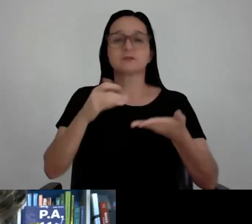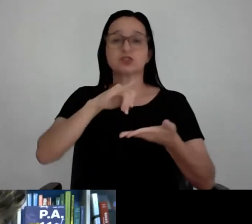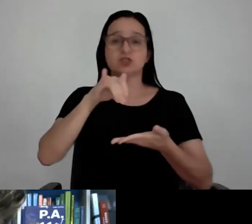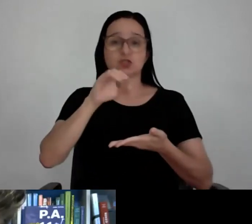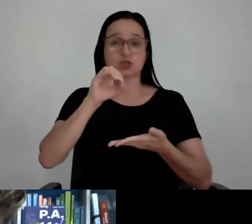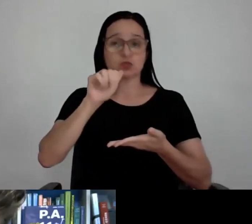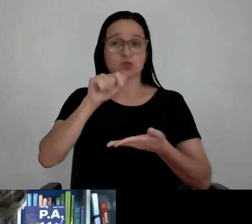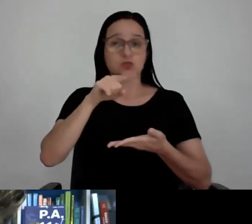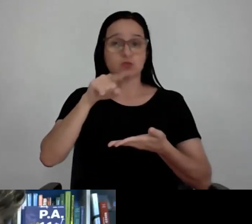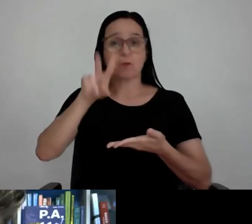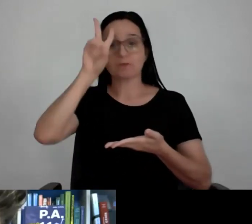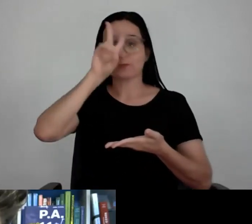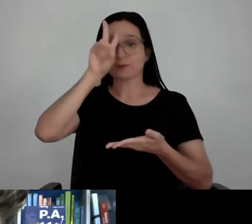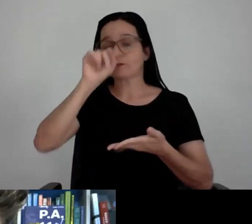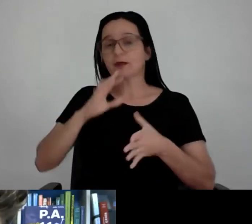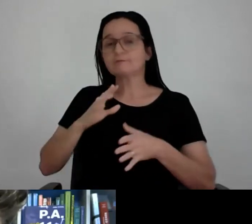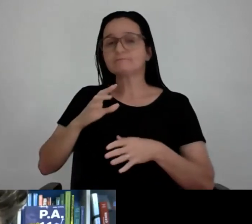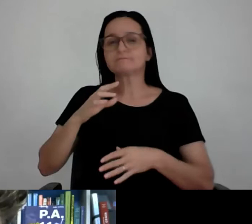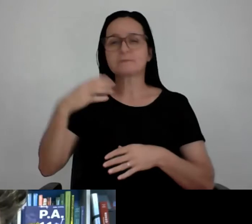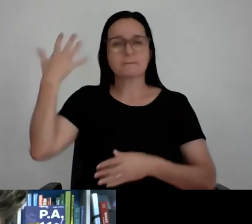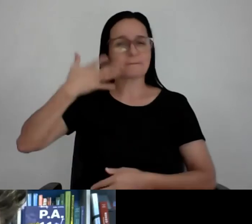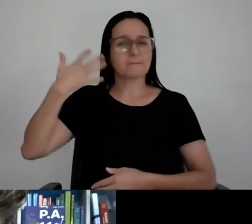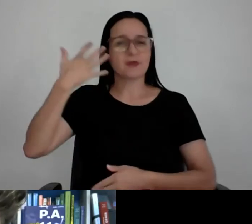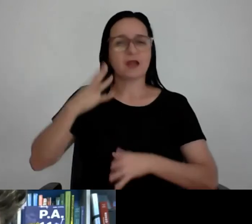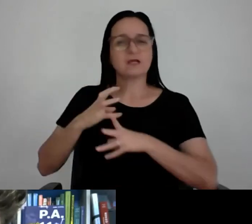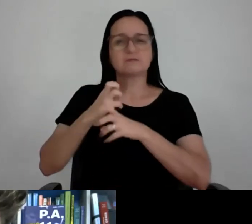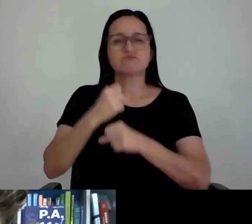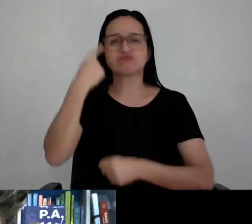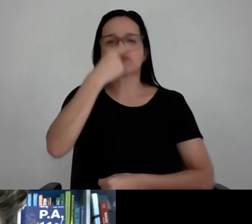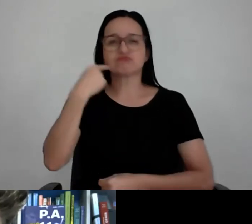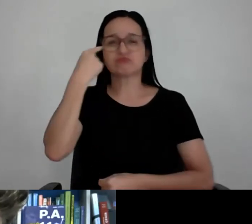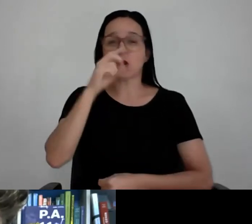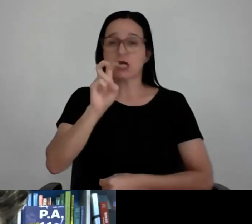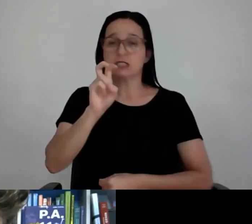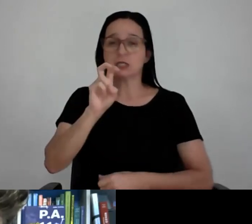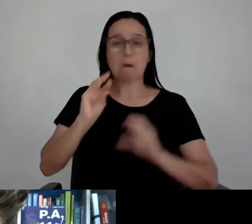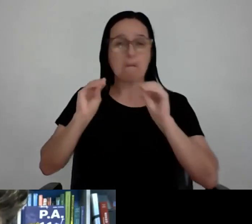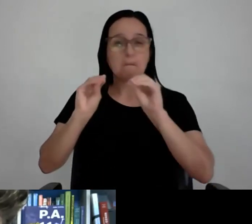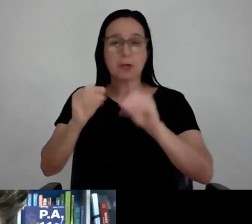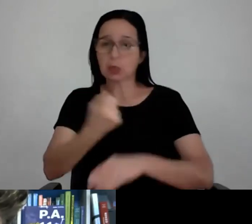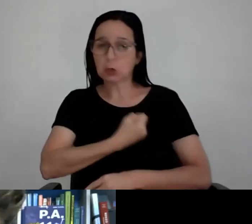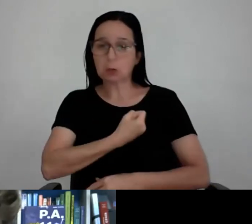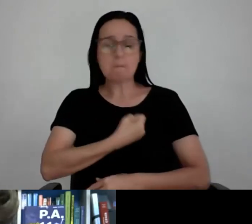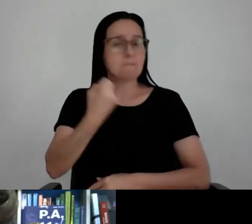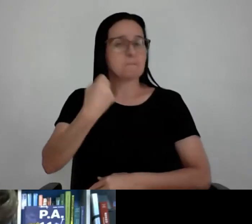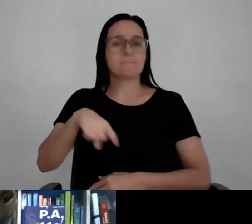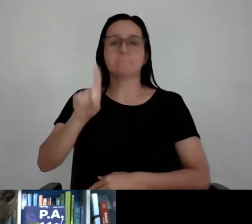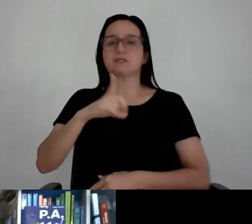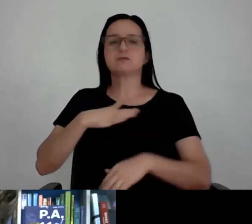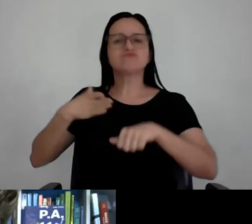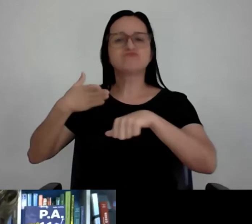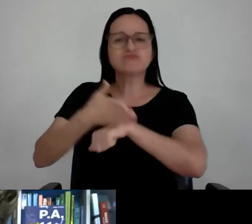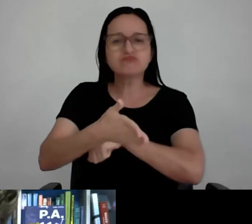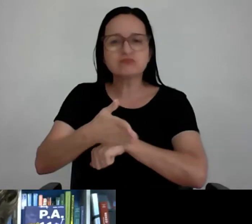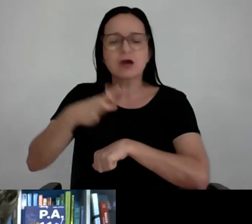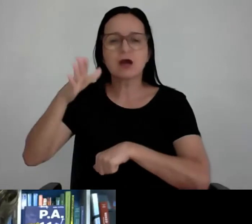eu quero lembrar que cada palestra vale cinco horas a ser. Não precisa mandar a matrícula no chat. No momento que você entra e está assistindo a palestra, as horas